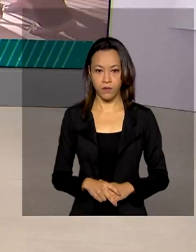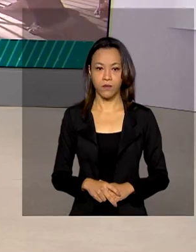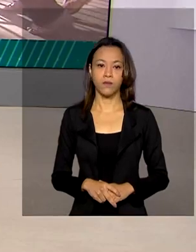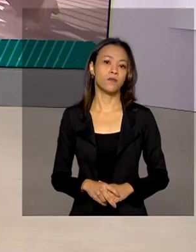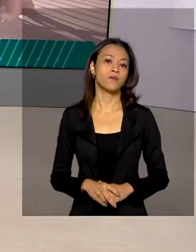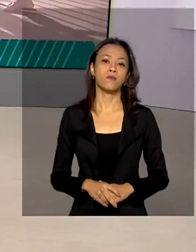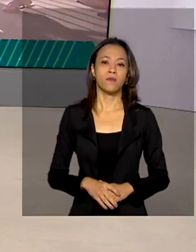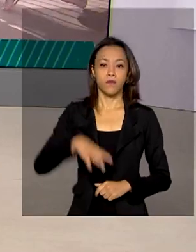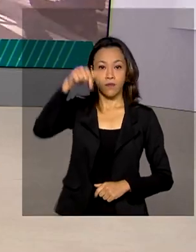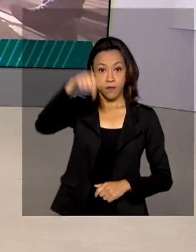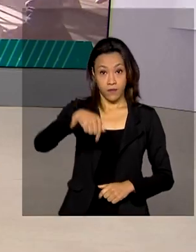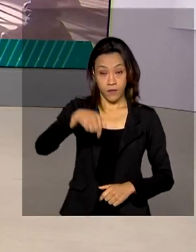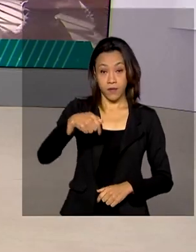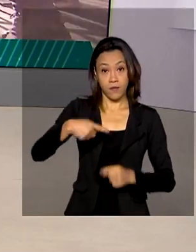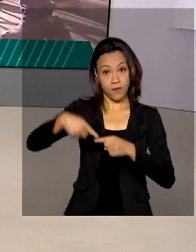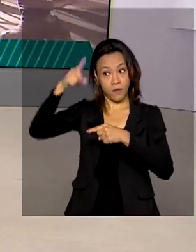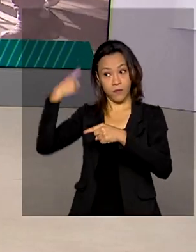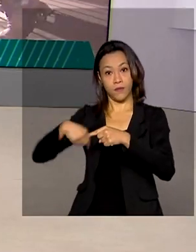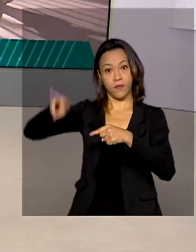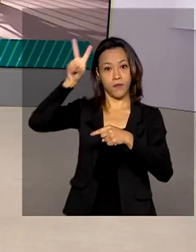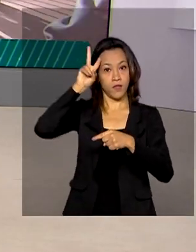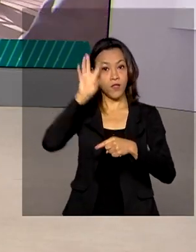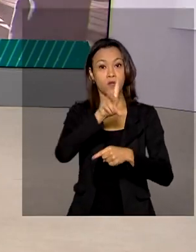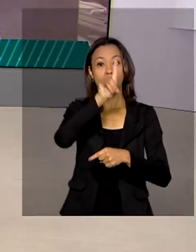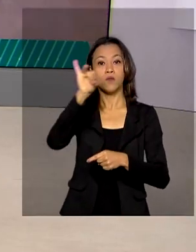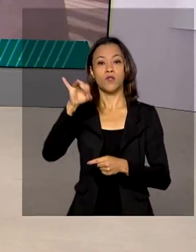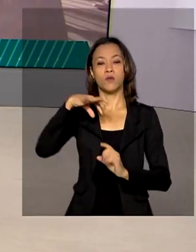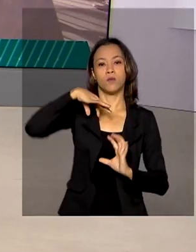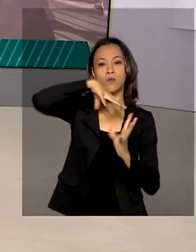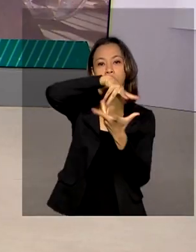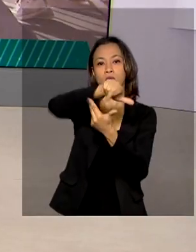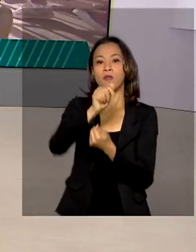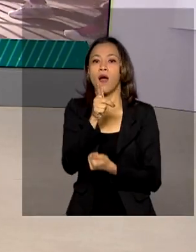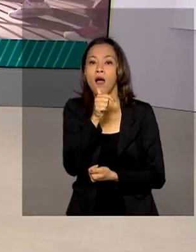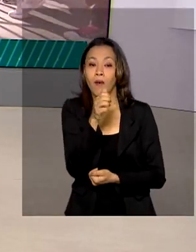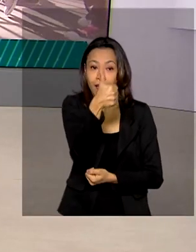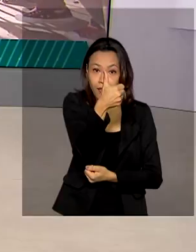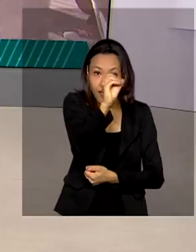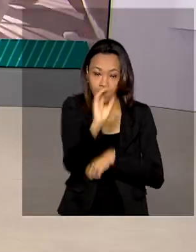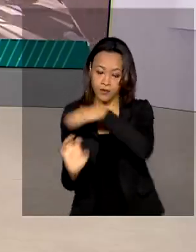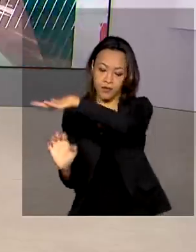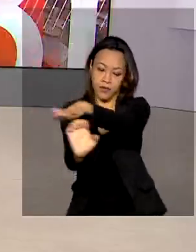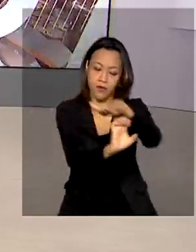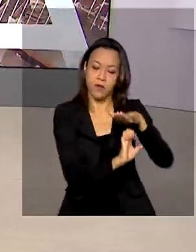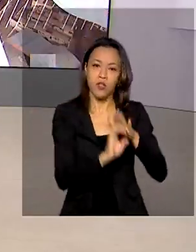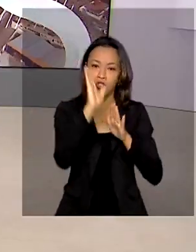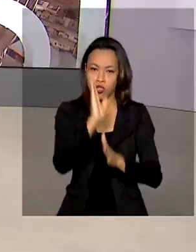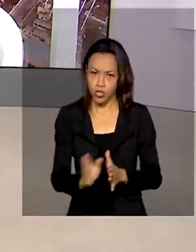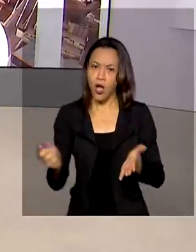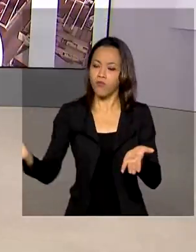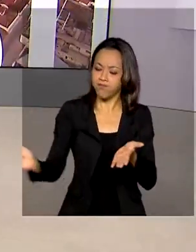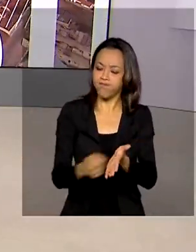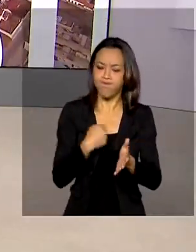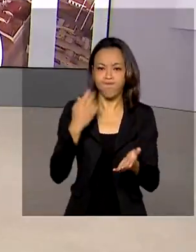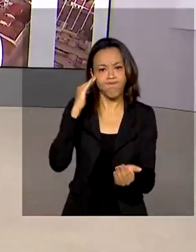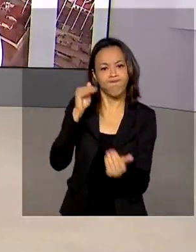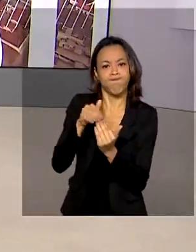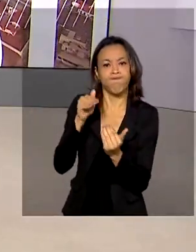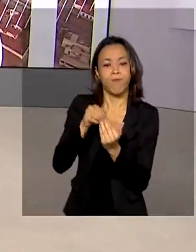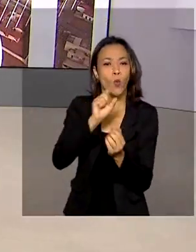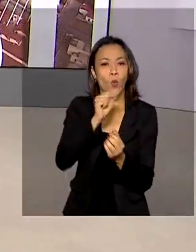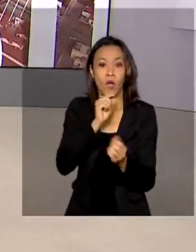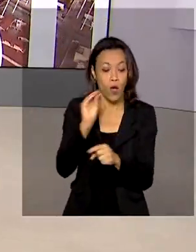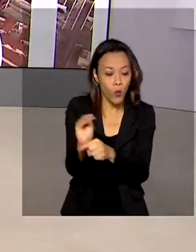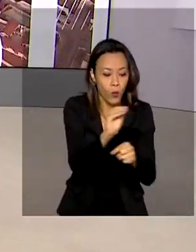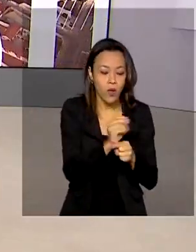Nesta segunda-feira, no Dia Mundial da Água, 10 empresas formalizaram investimentos para revitalizar bacias